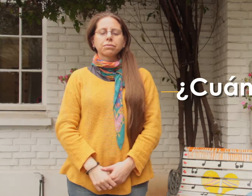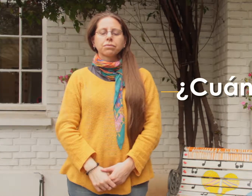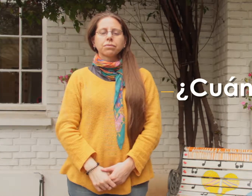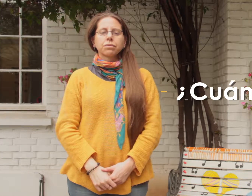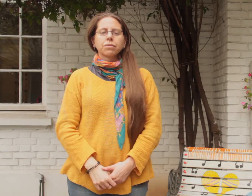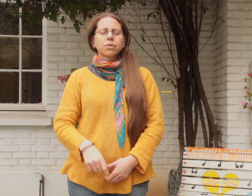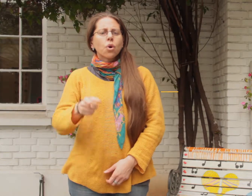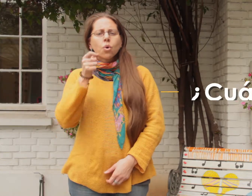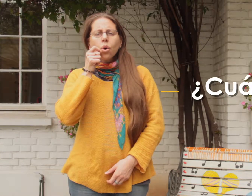¿Cuál?